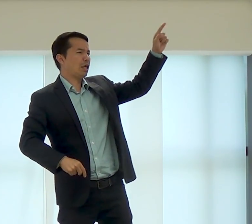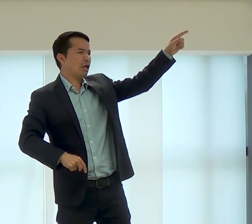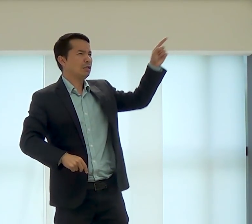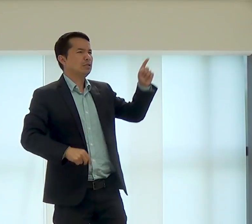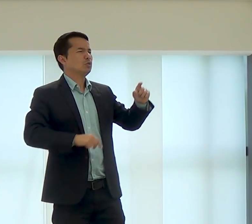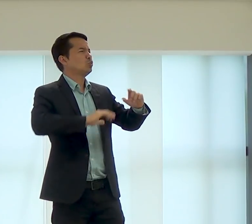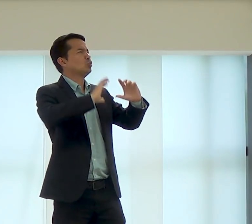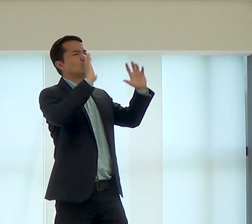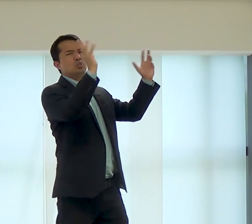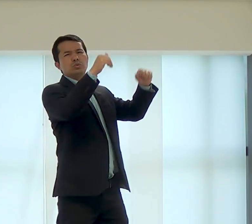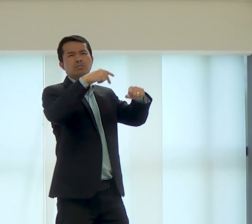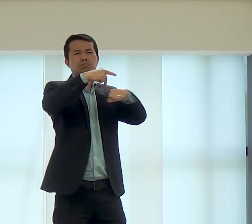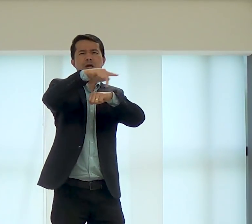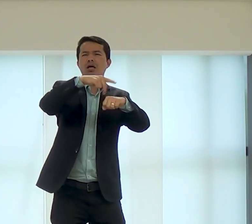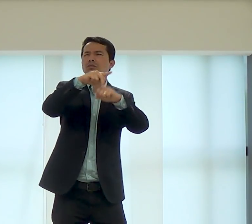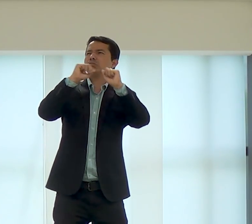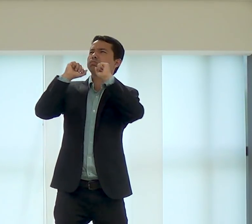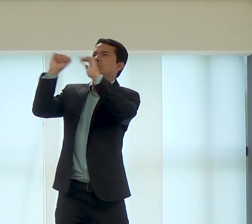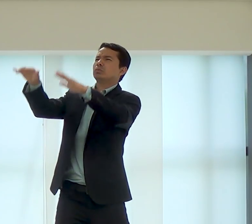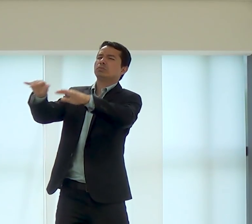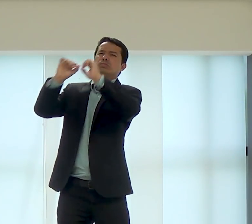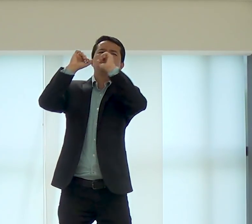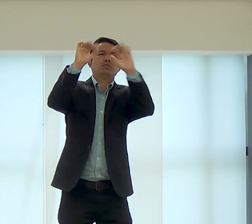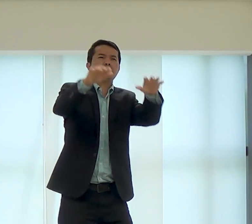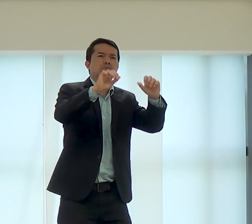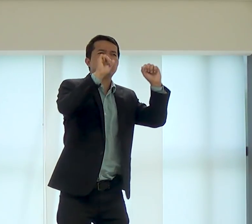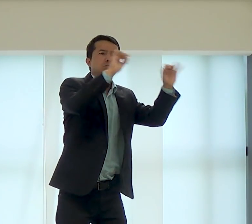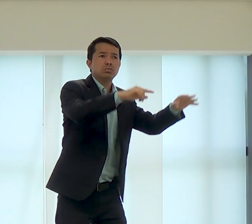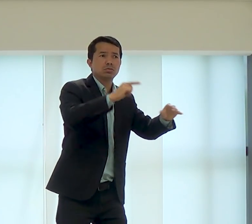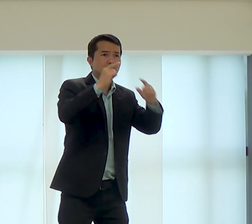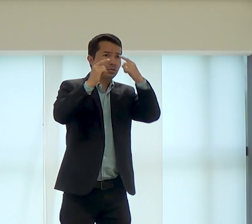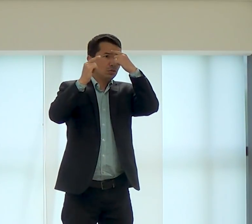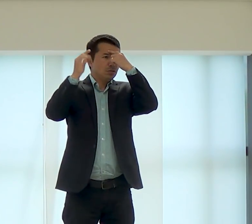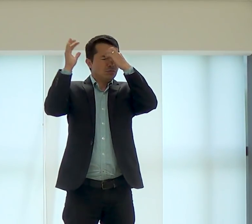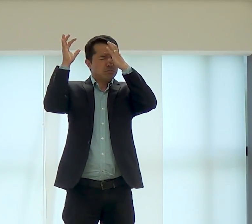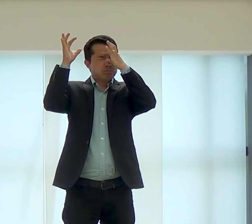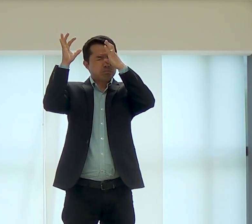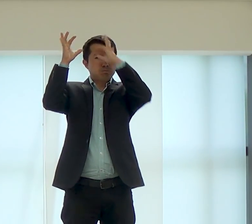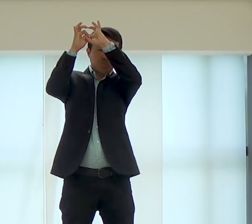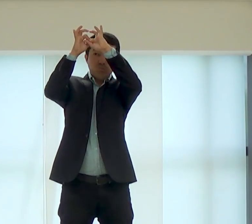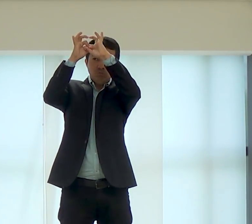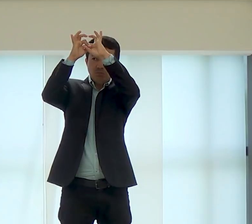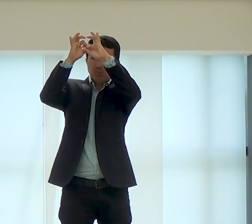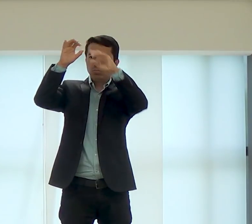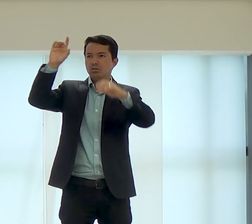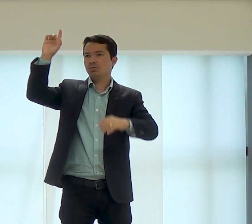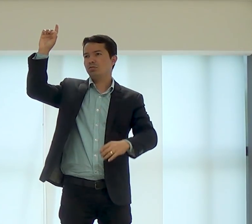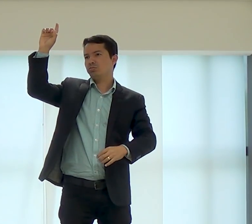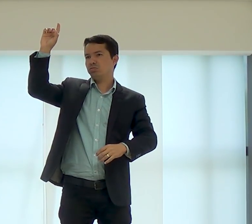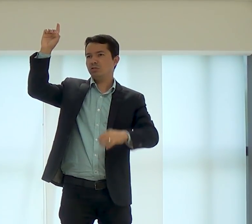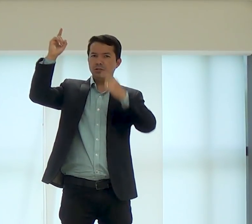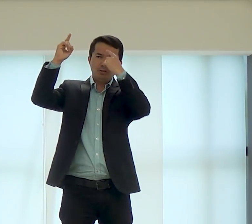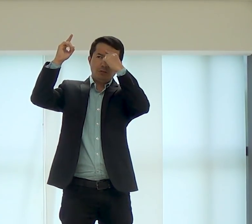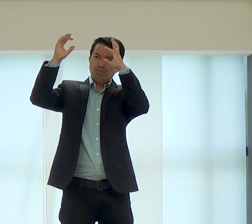Senhor, abençoa, meu Deus, aqueles países que é tão difícil pregar o Evangelho, você está